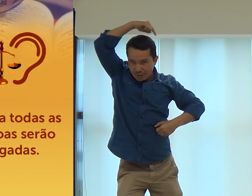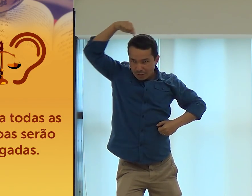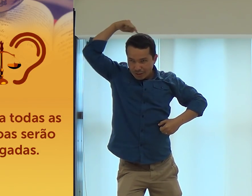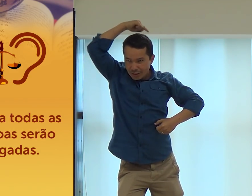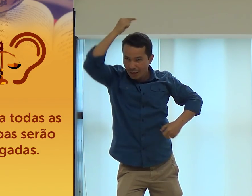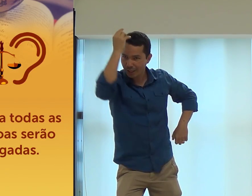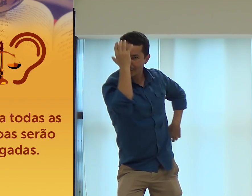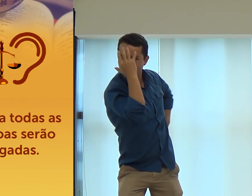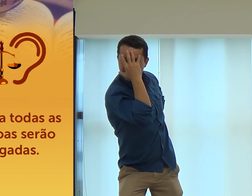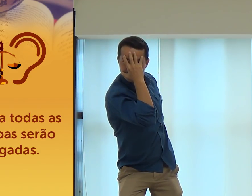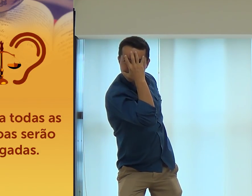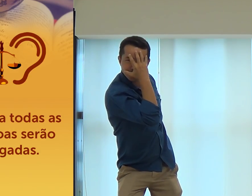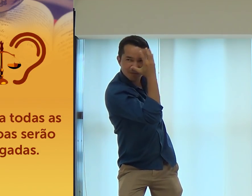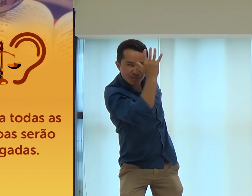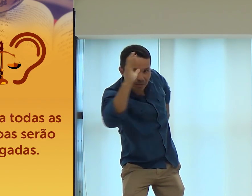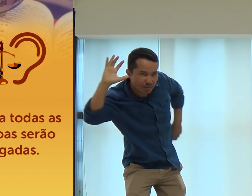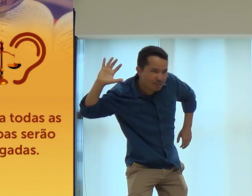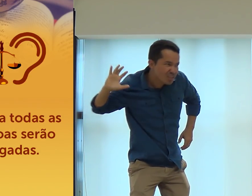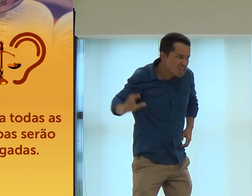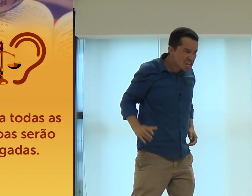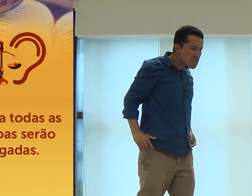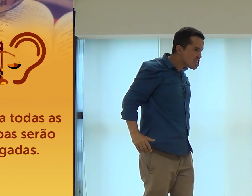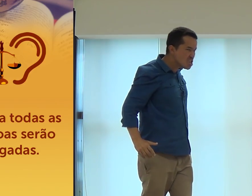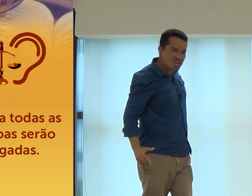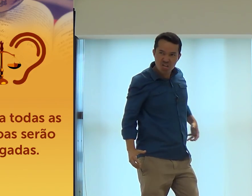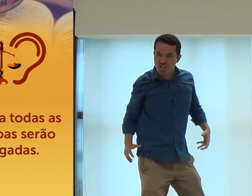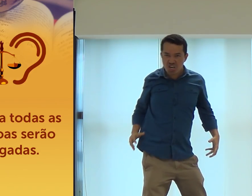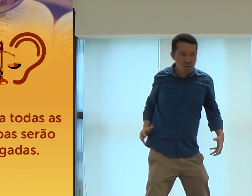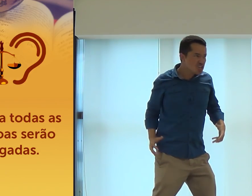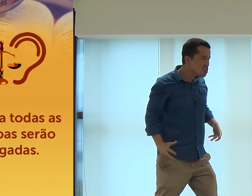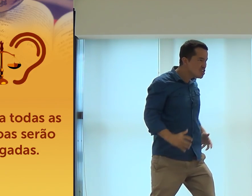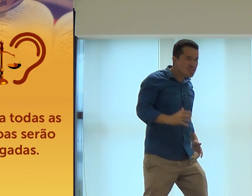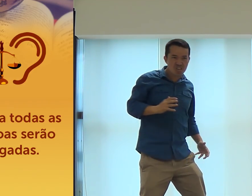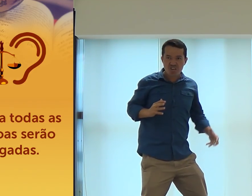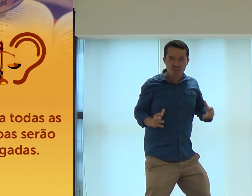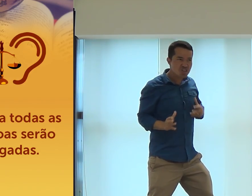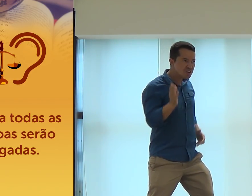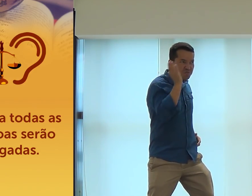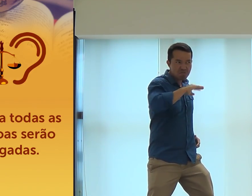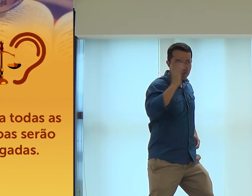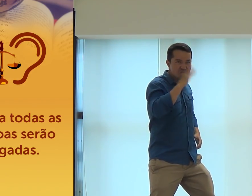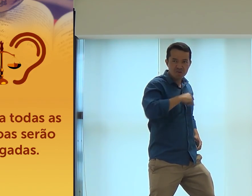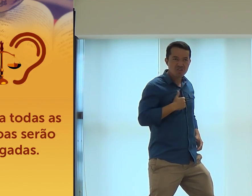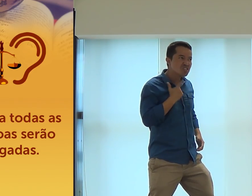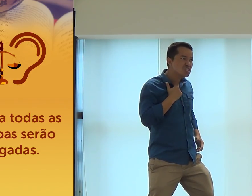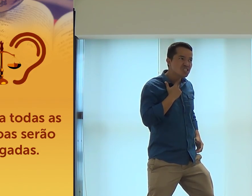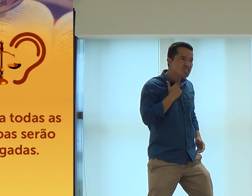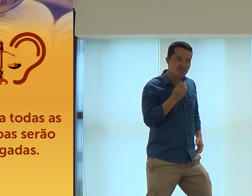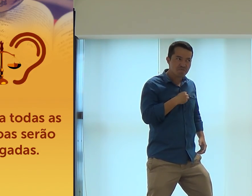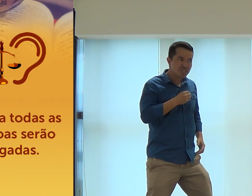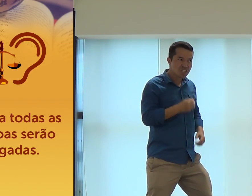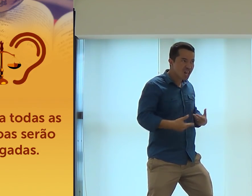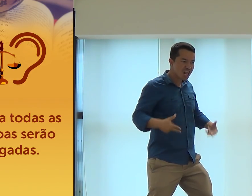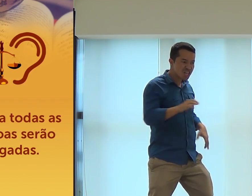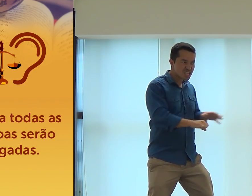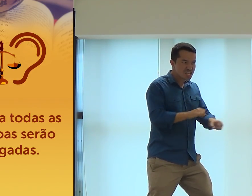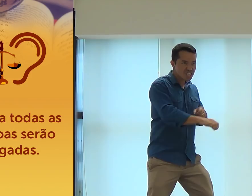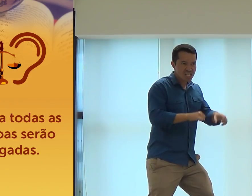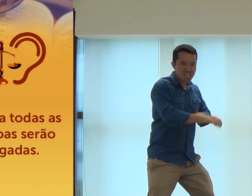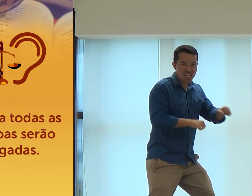Um santinho, né? Você tá com essa máscara. Mas por trás, às vezes, não é isso. Às vezes é só maldade, é desejo, é